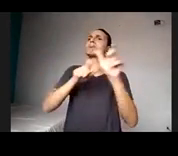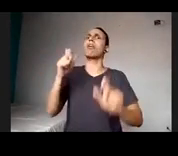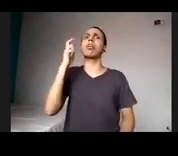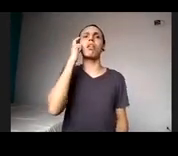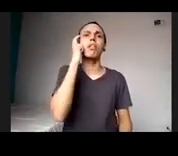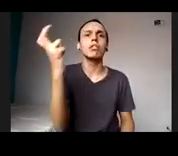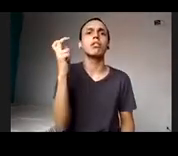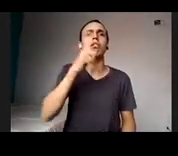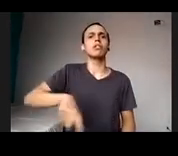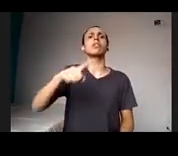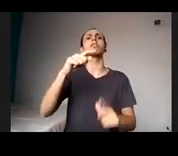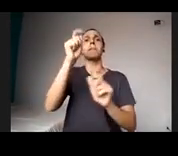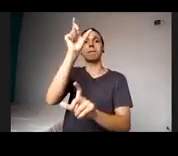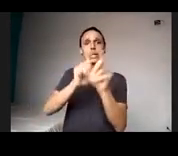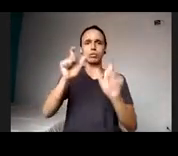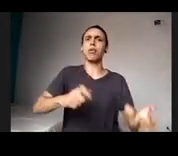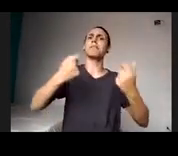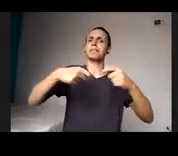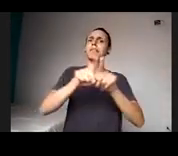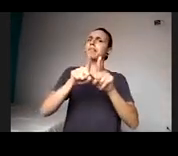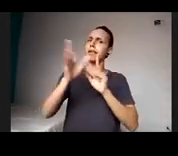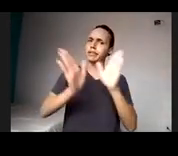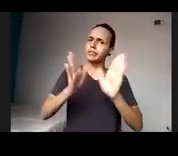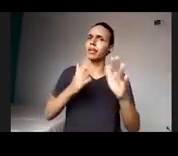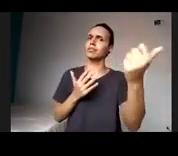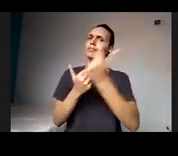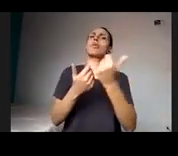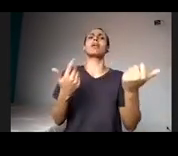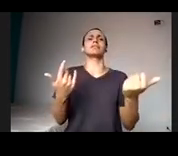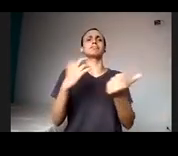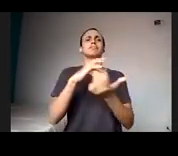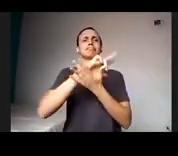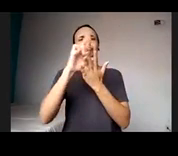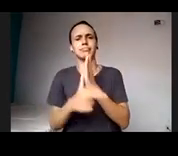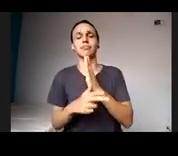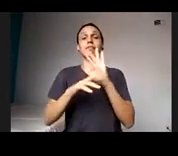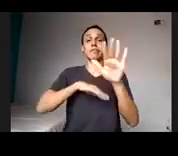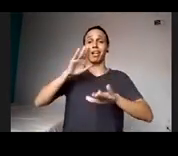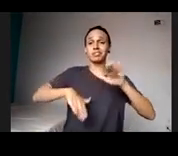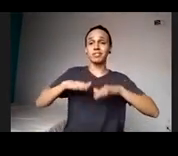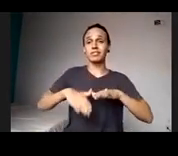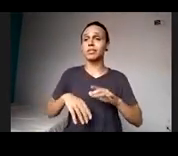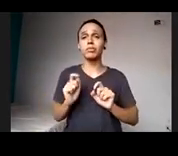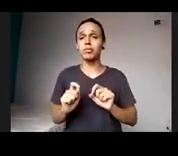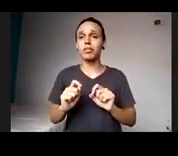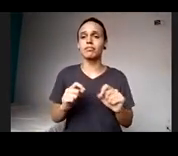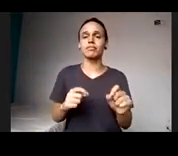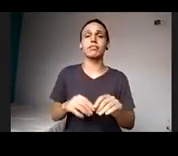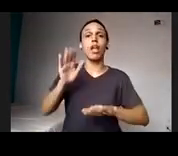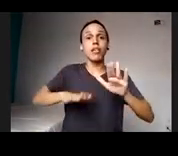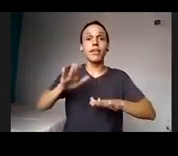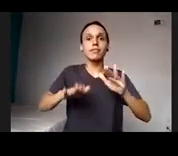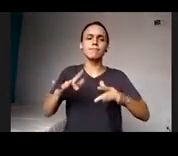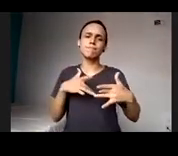precisam de acessibilidade, de suporte, às vezes um apoio emocional,